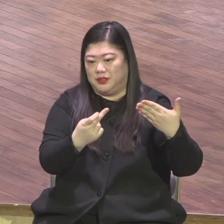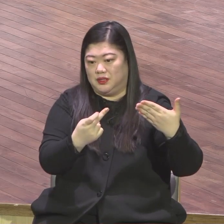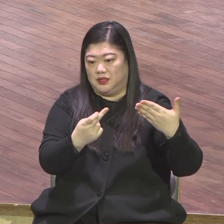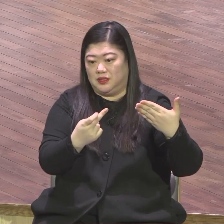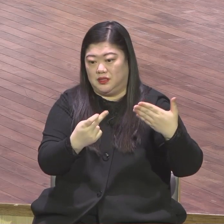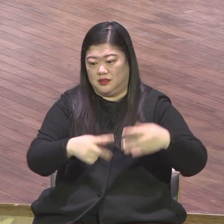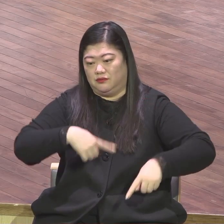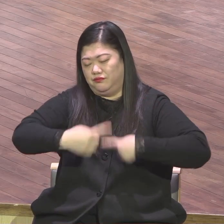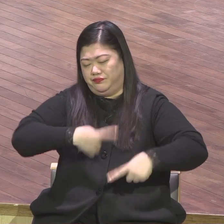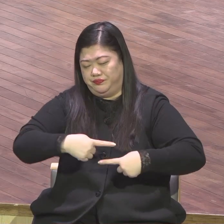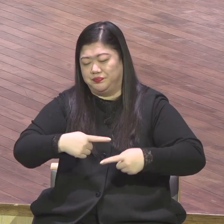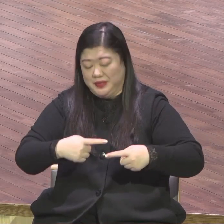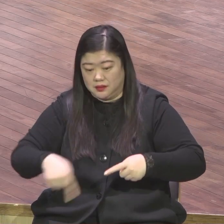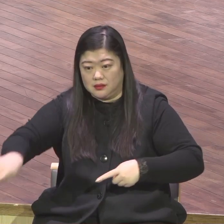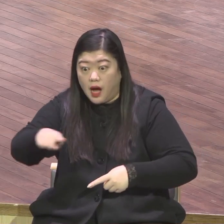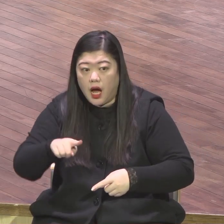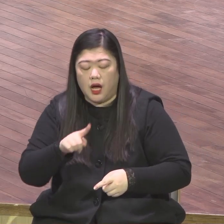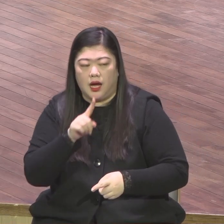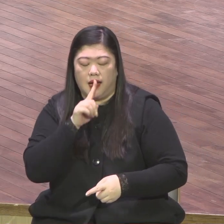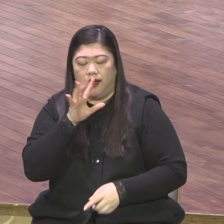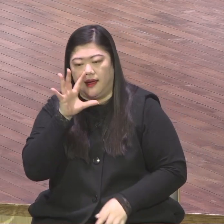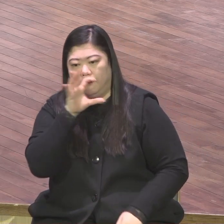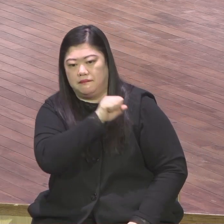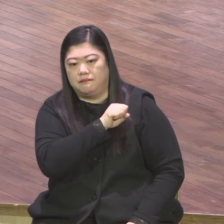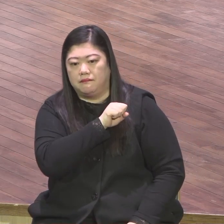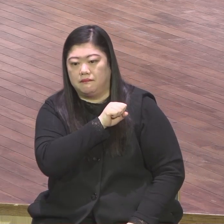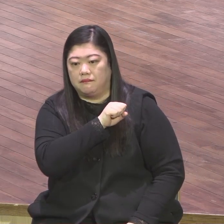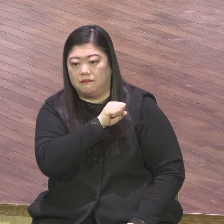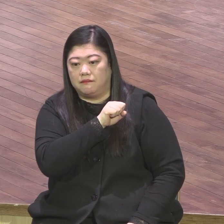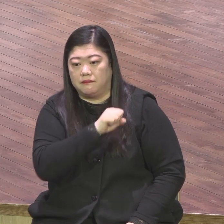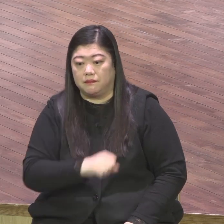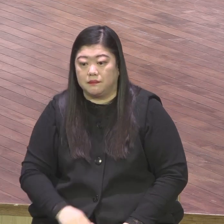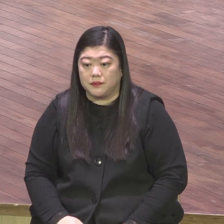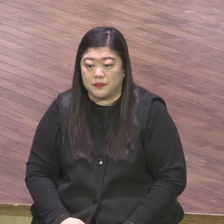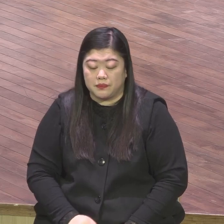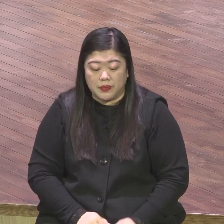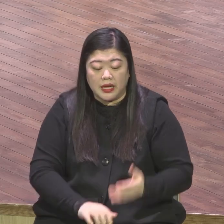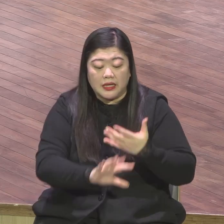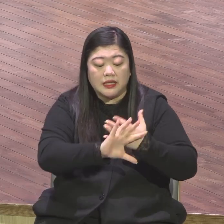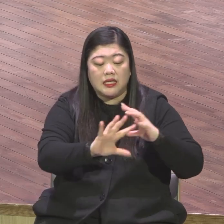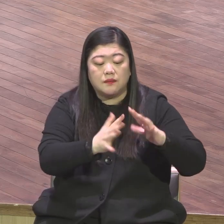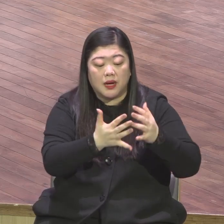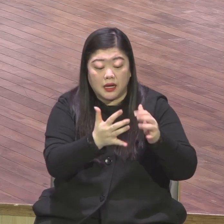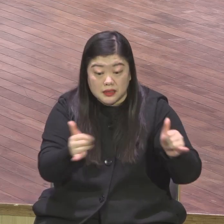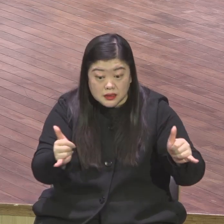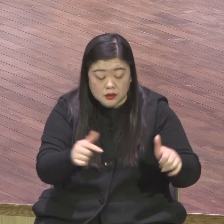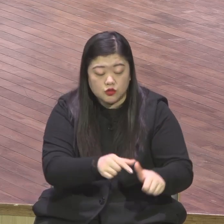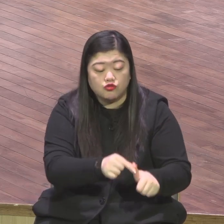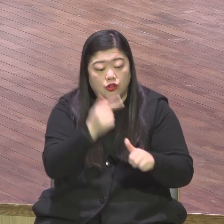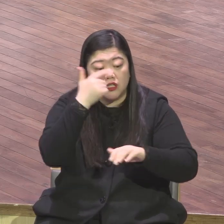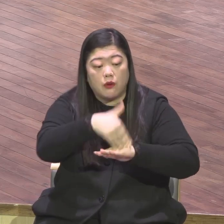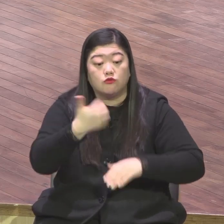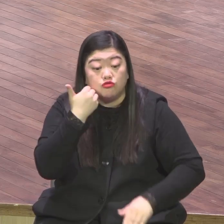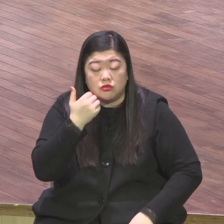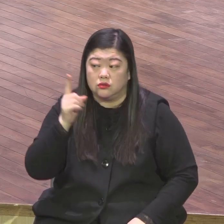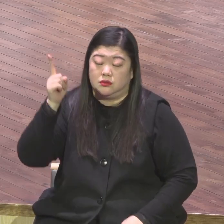이방인 구원은 하나님의 은약성치고 예수고시소 안에만 있으면 유대니나 헬란이나